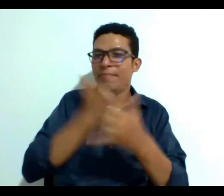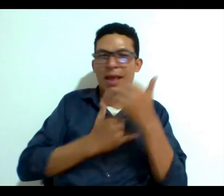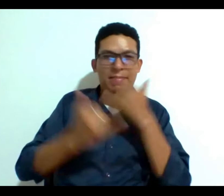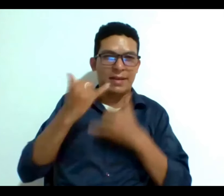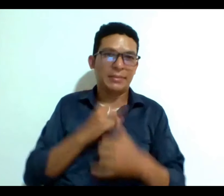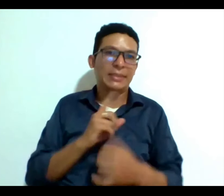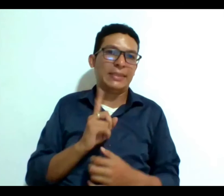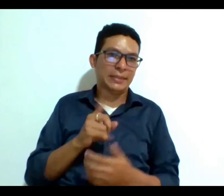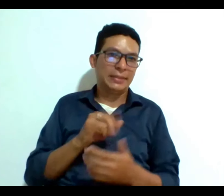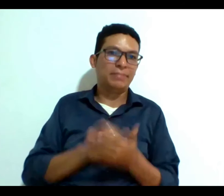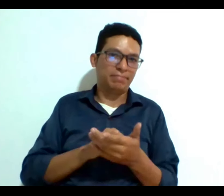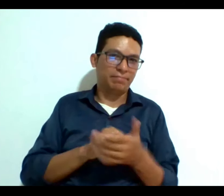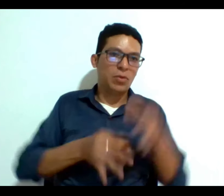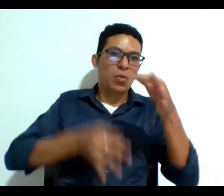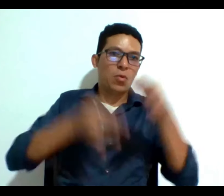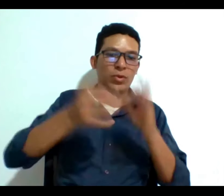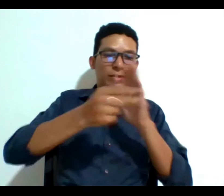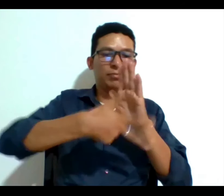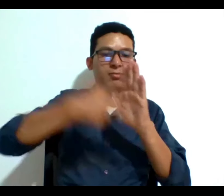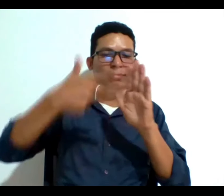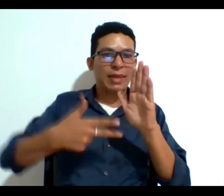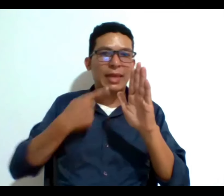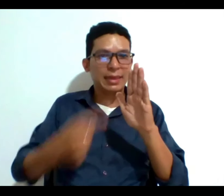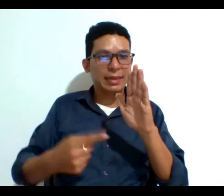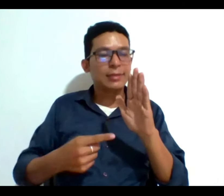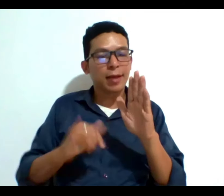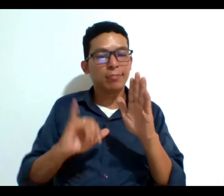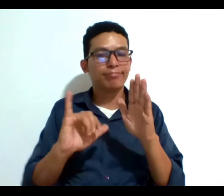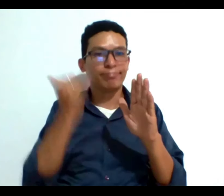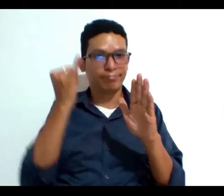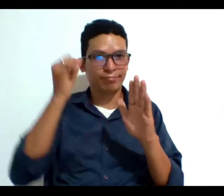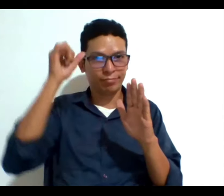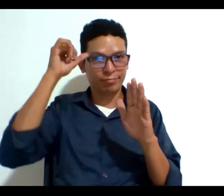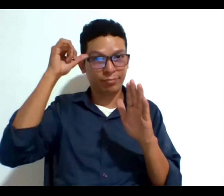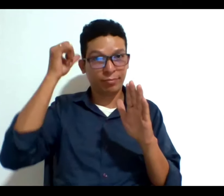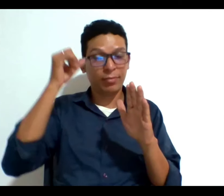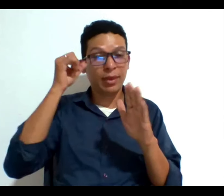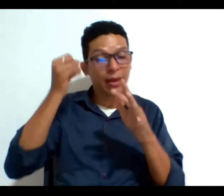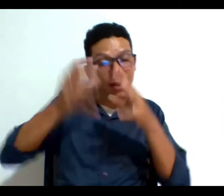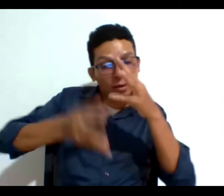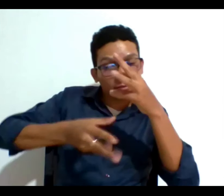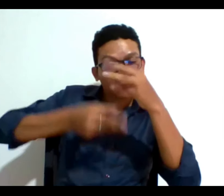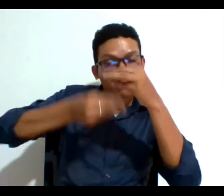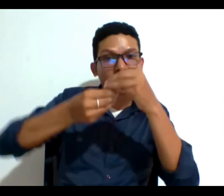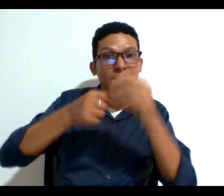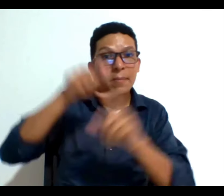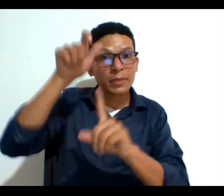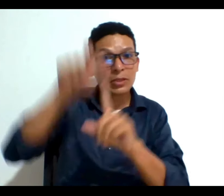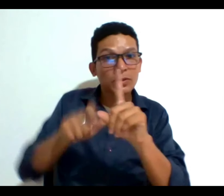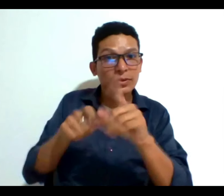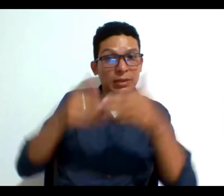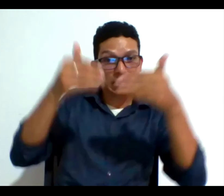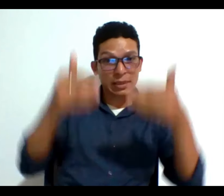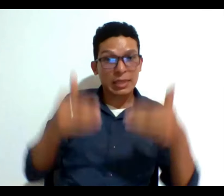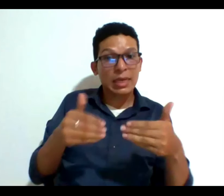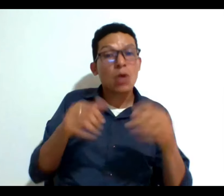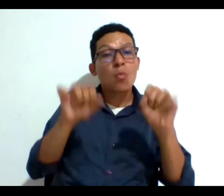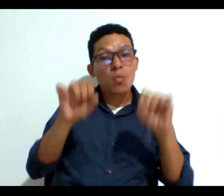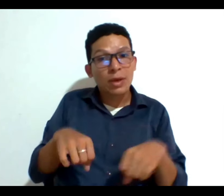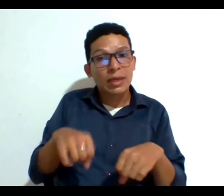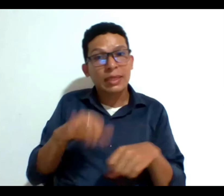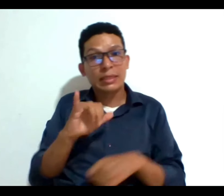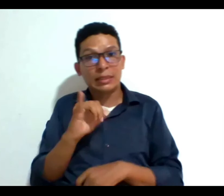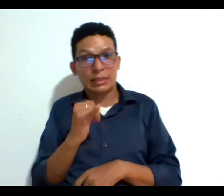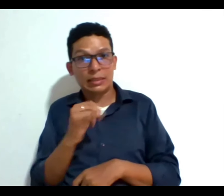que es lo que la corte va a entrar a ratificar pero además de esa situación de si una persona con discapacidad puede o no acceder